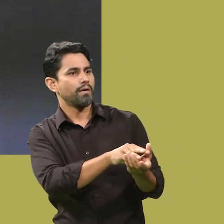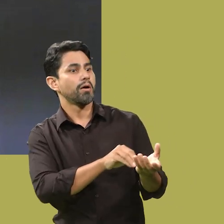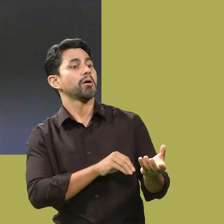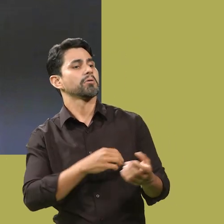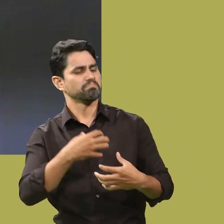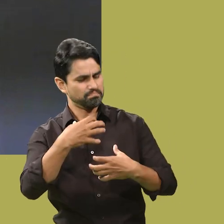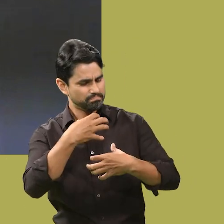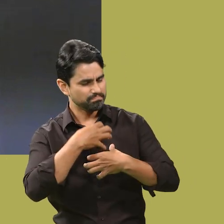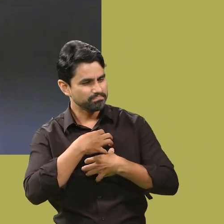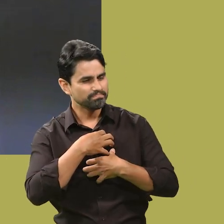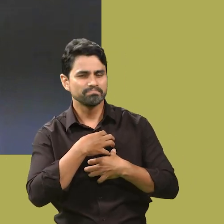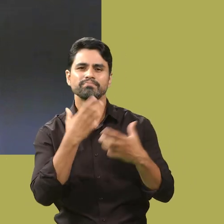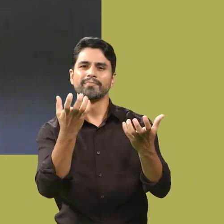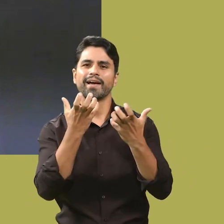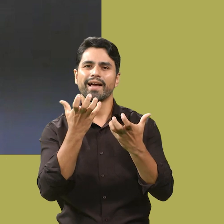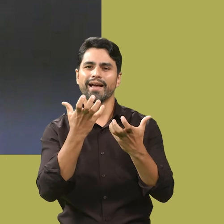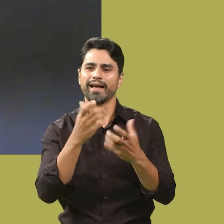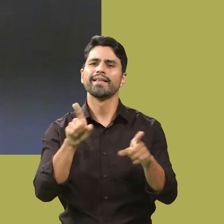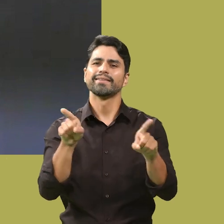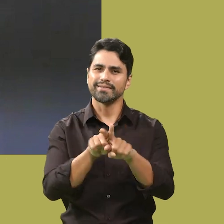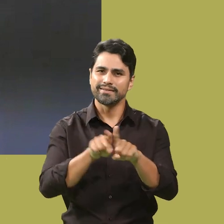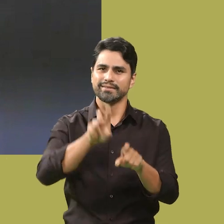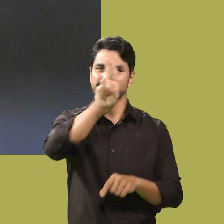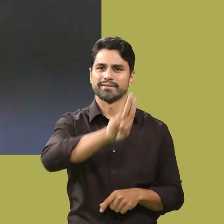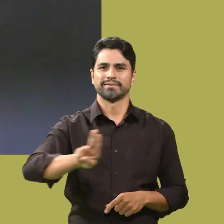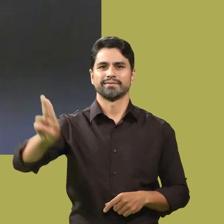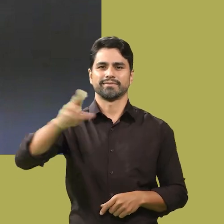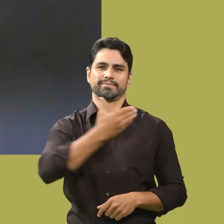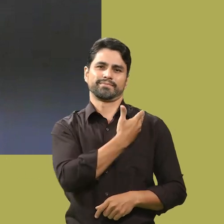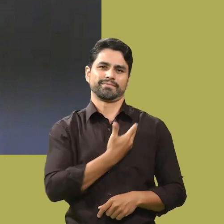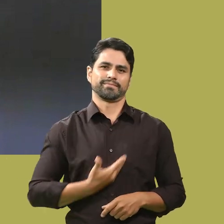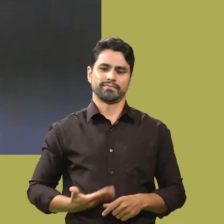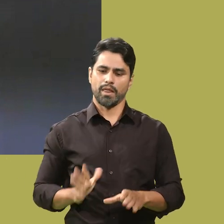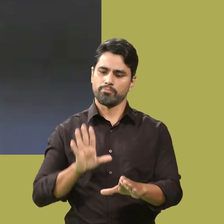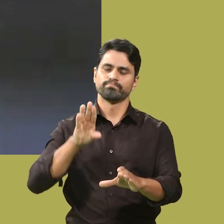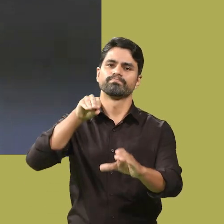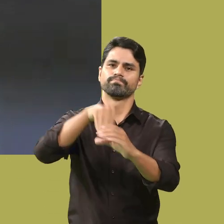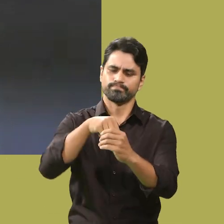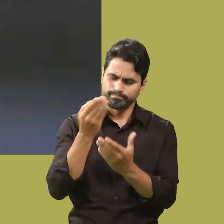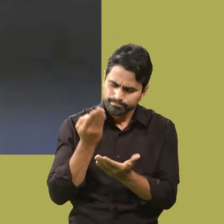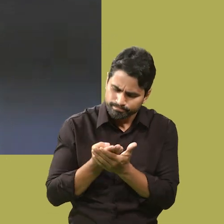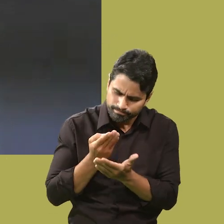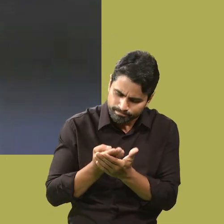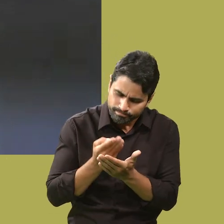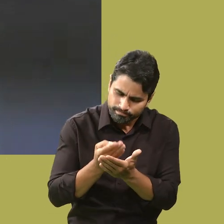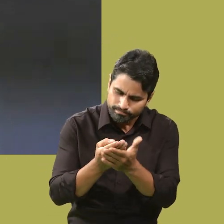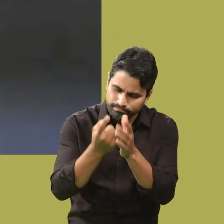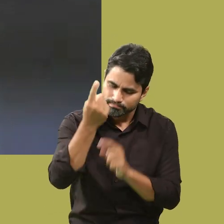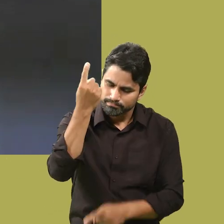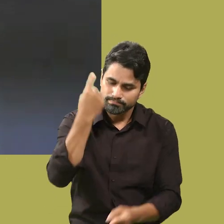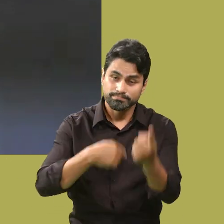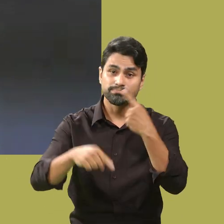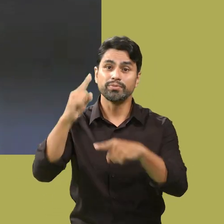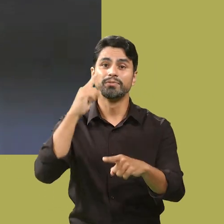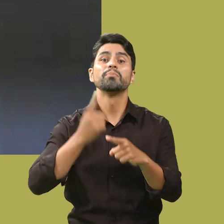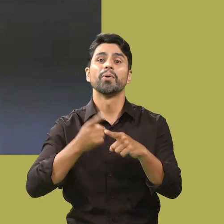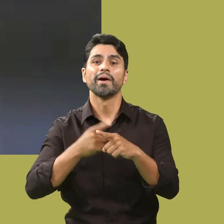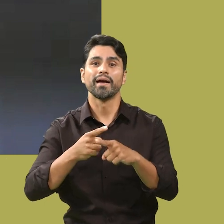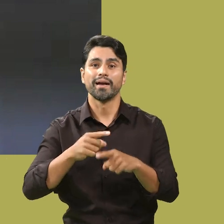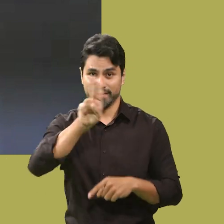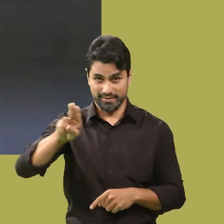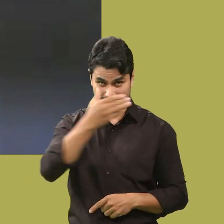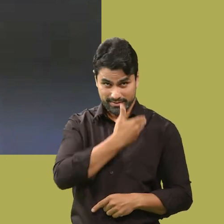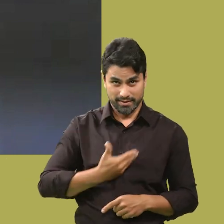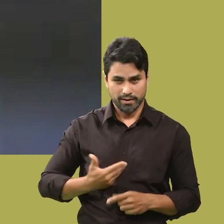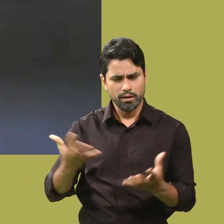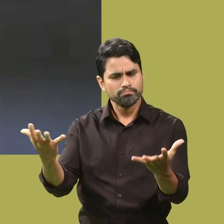em outras pessoas o desejo de estudar, de perceber que isso é possível numa universidade